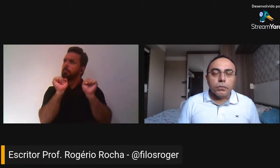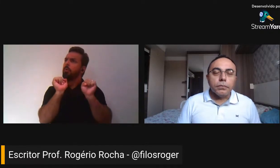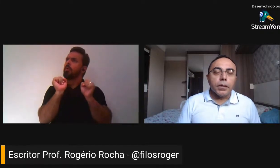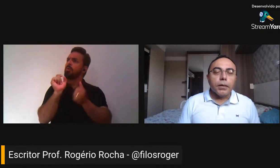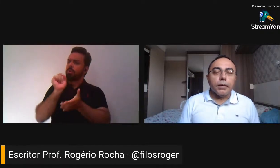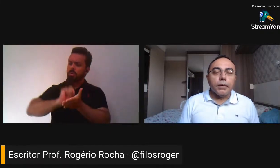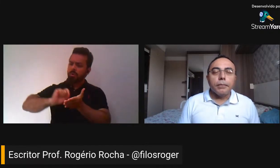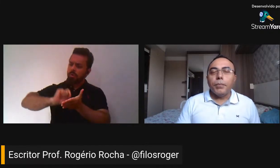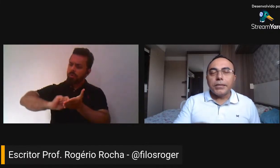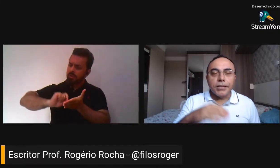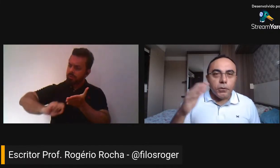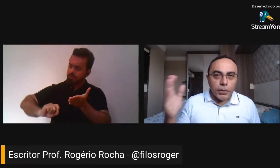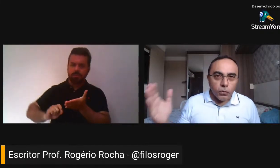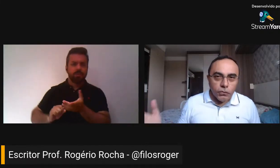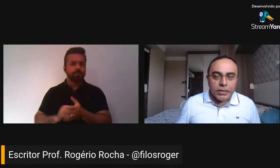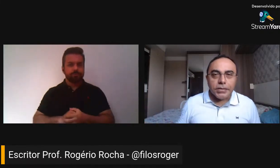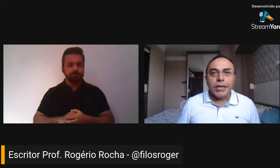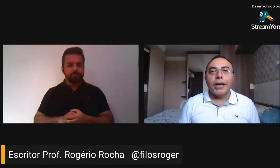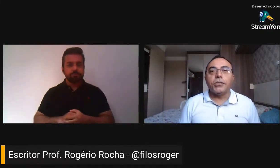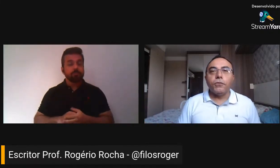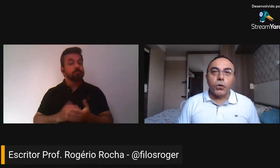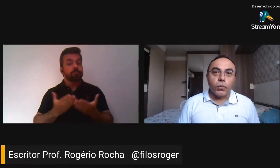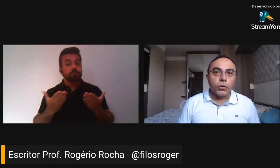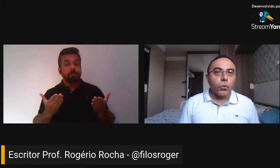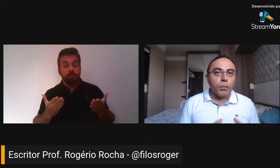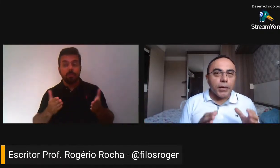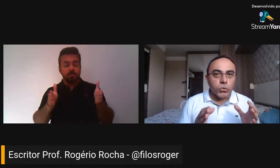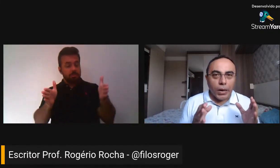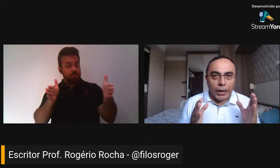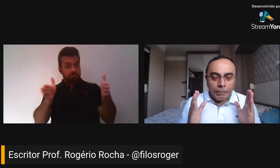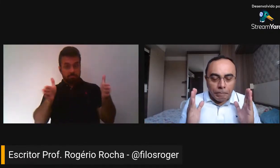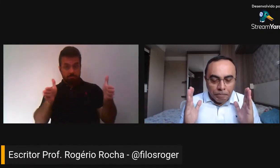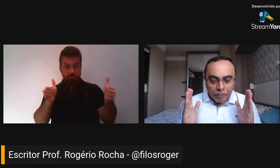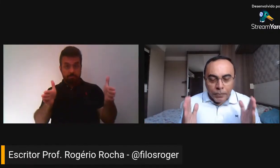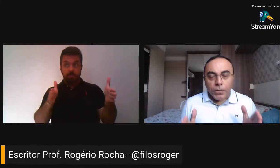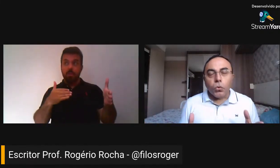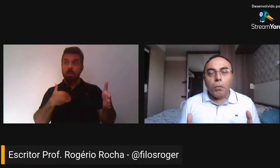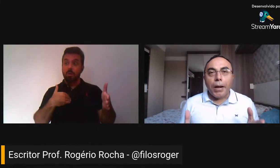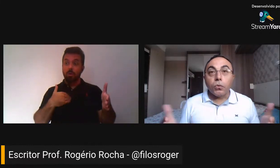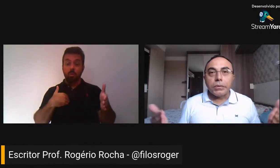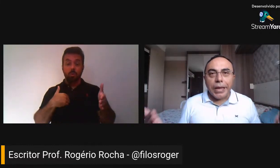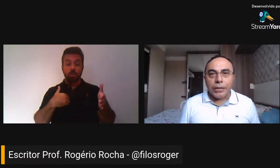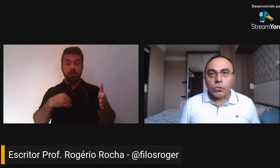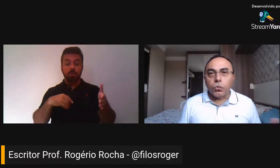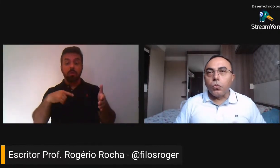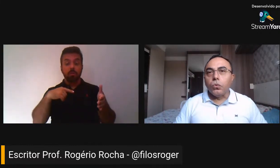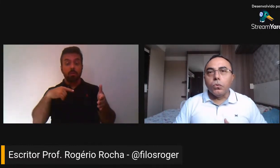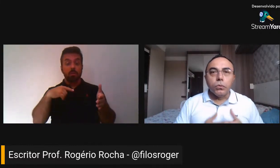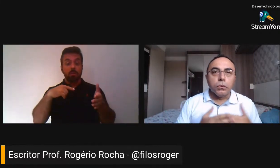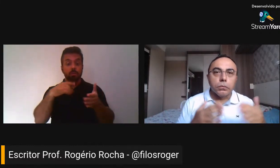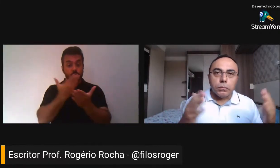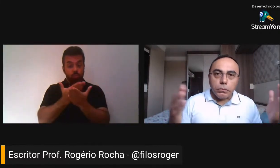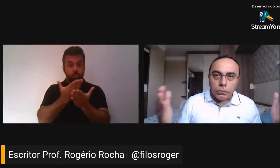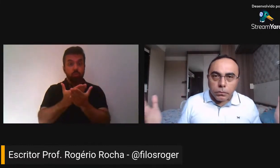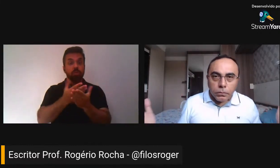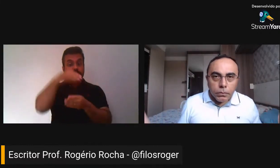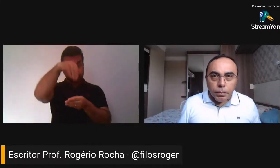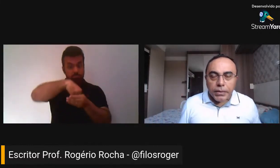todo, passando pela universidade, que foi quando eu começo a tomar contato com